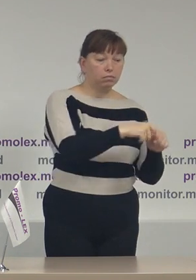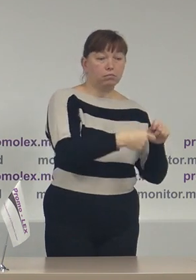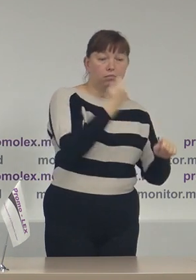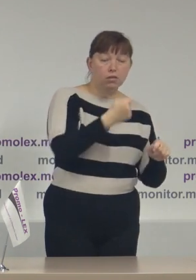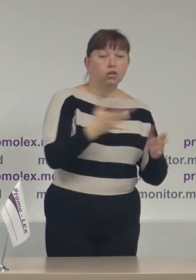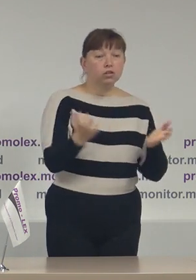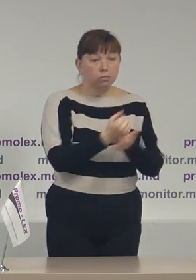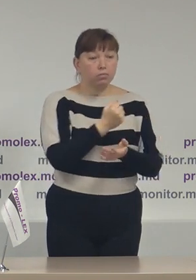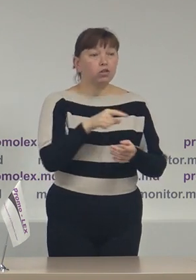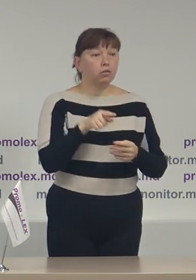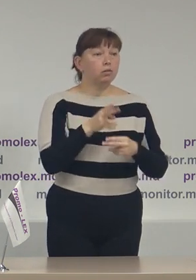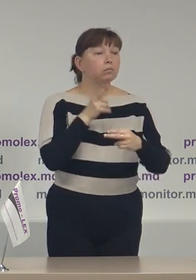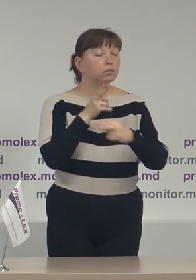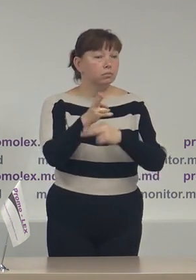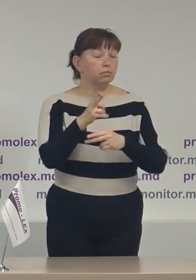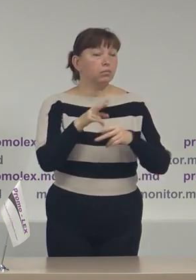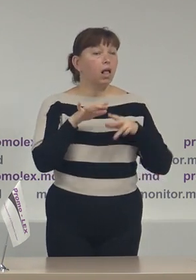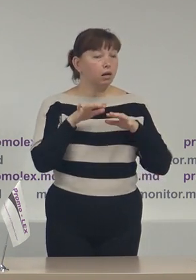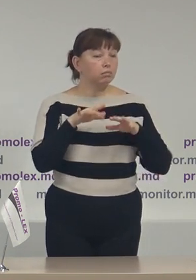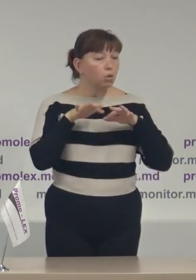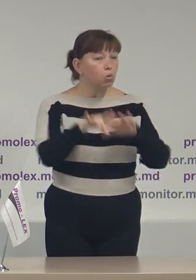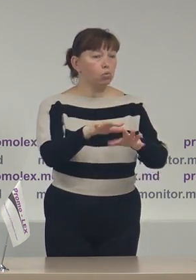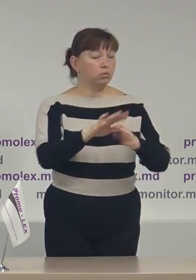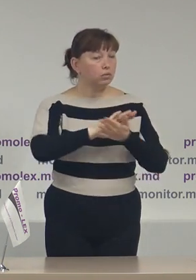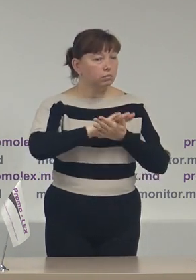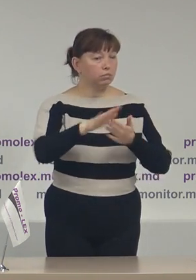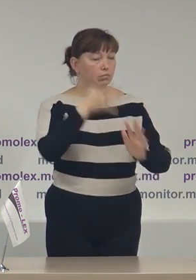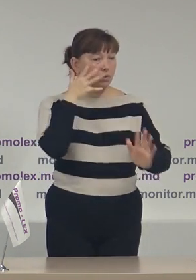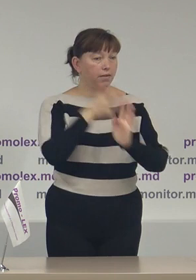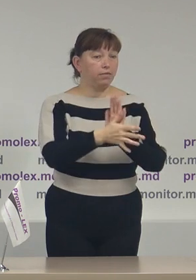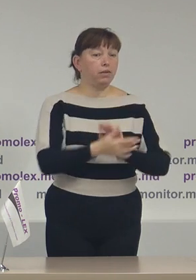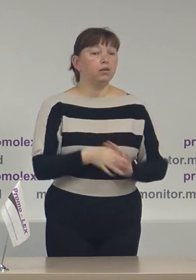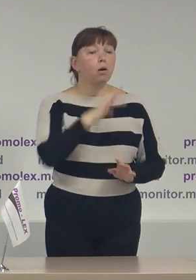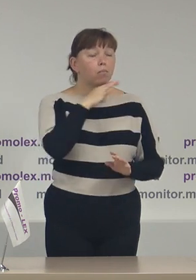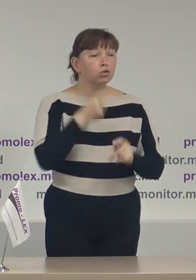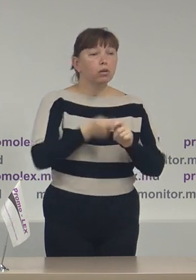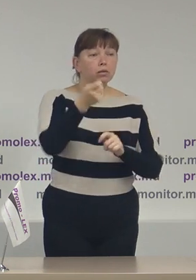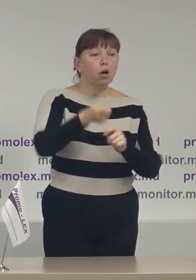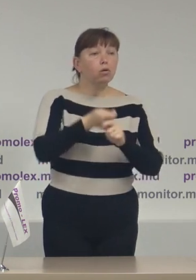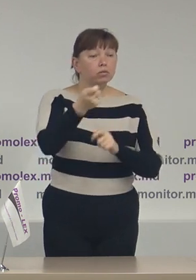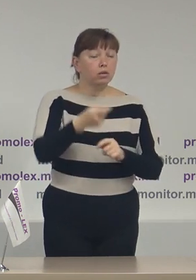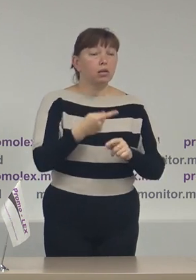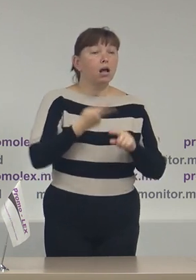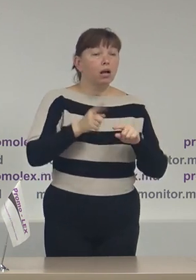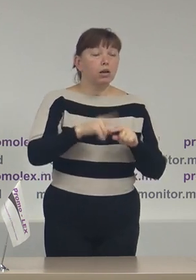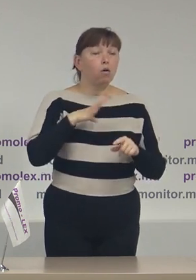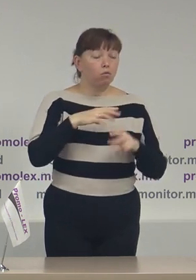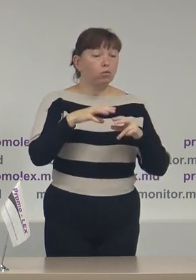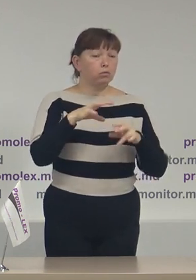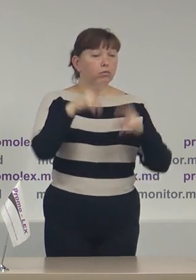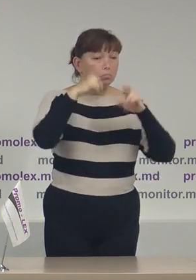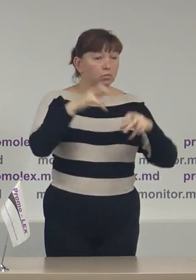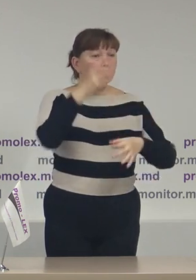dreptul la un recurs efectiv. Deci majoritatea contestațiilor examinate de către instanțele de judecată